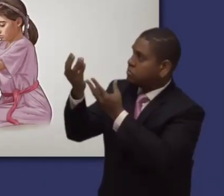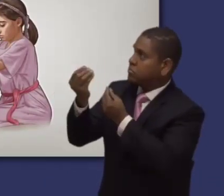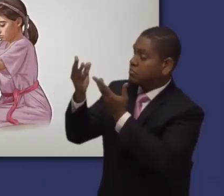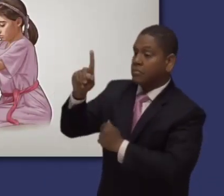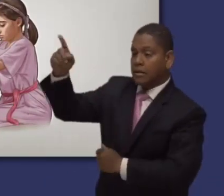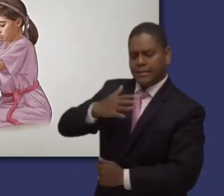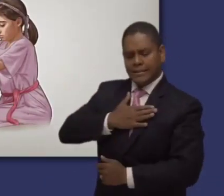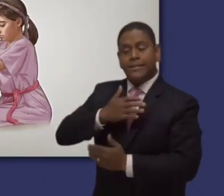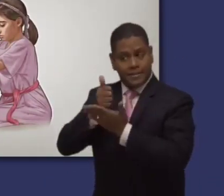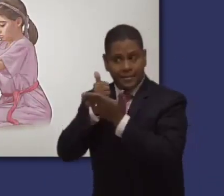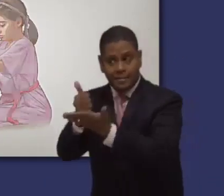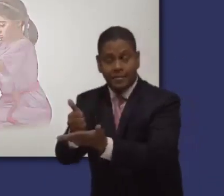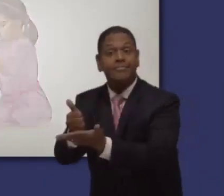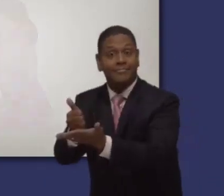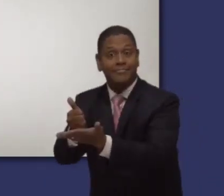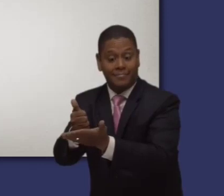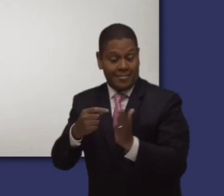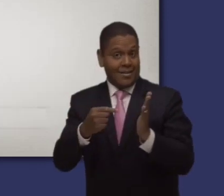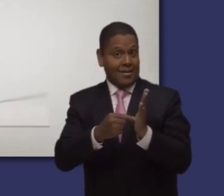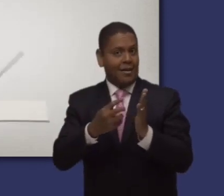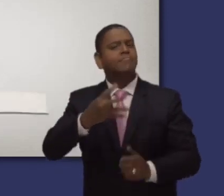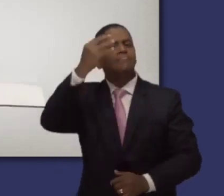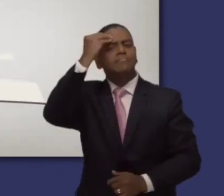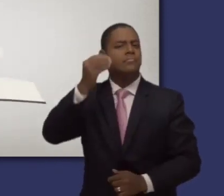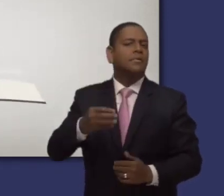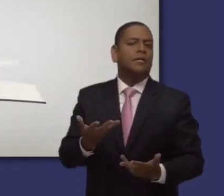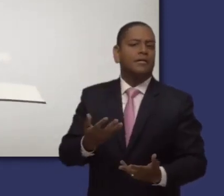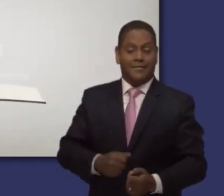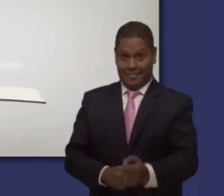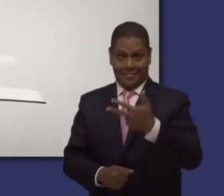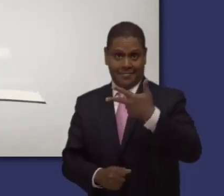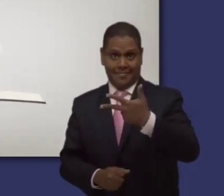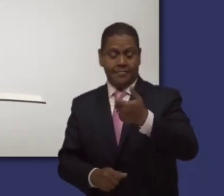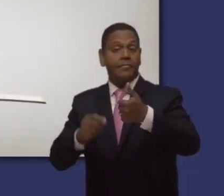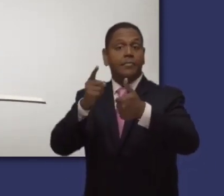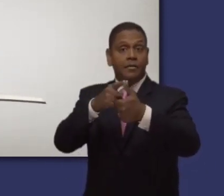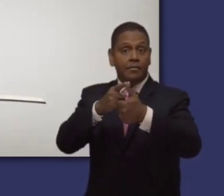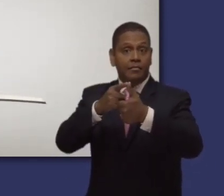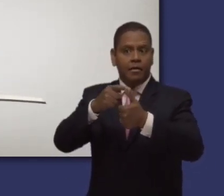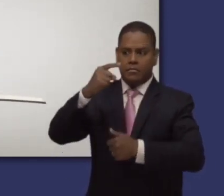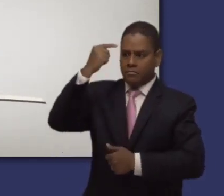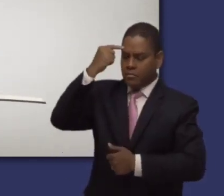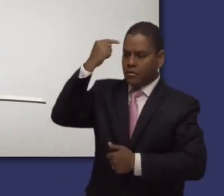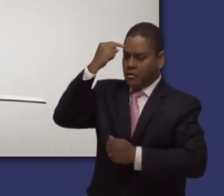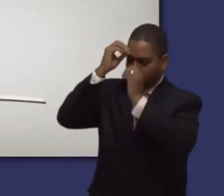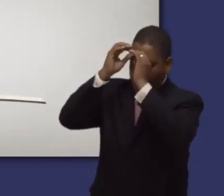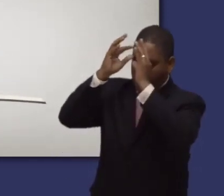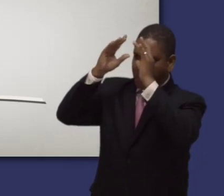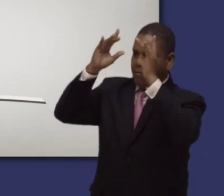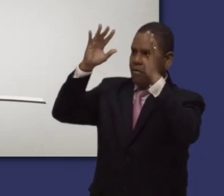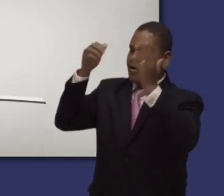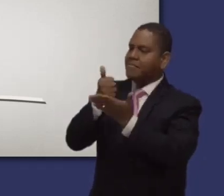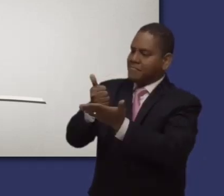Él se preocupa por ellos. Cuando lea la primera carta de Pedro, fíjese en que debemos preparar nuestra